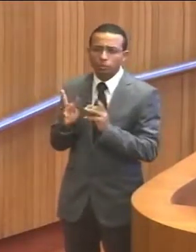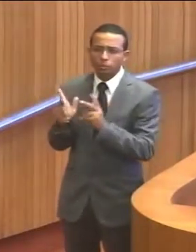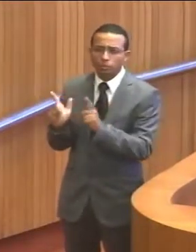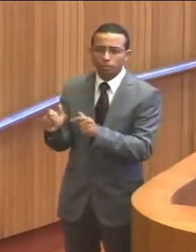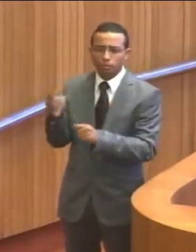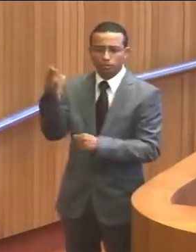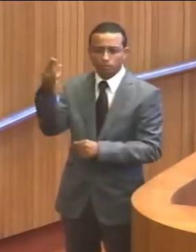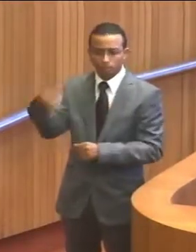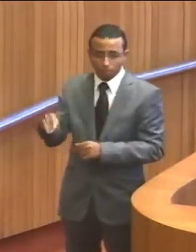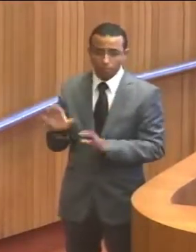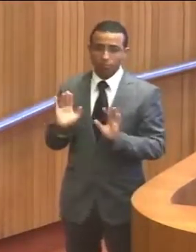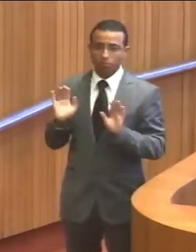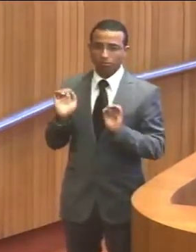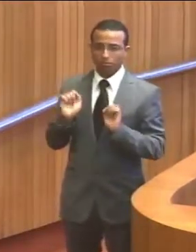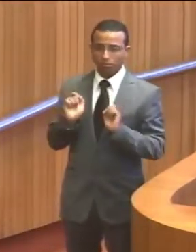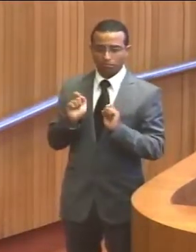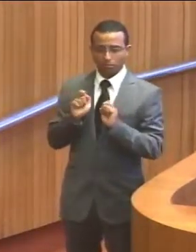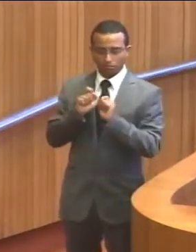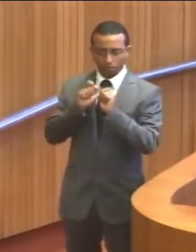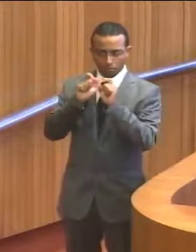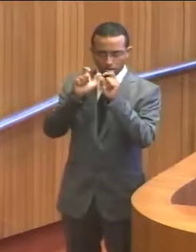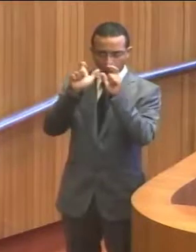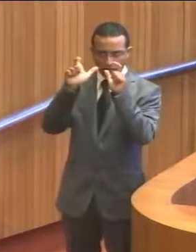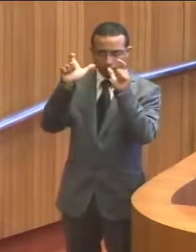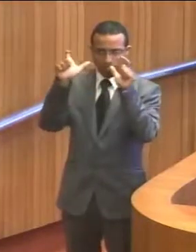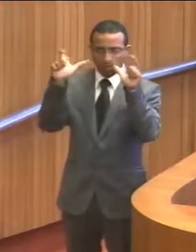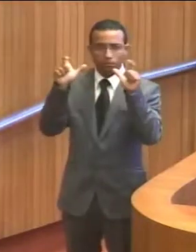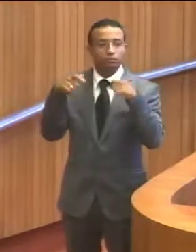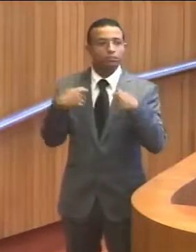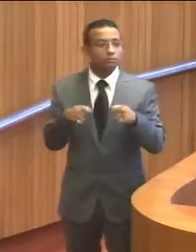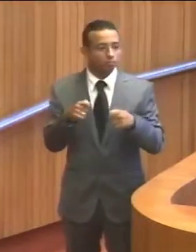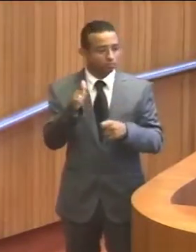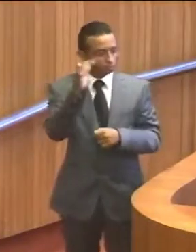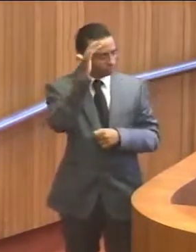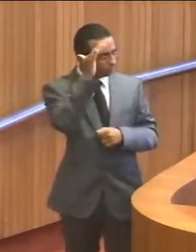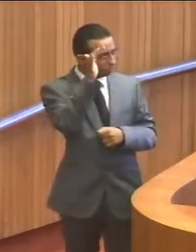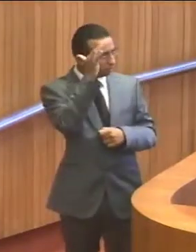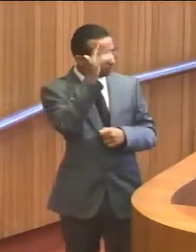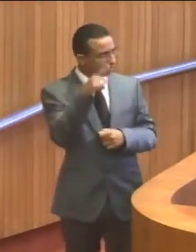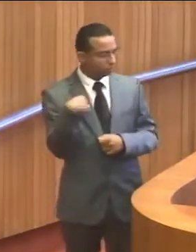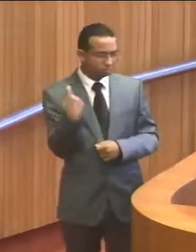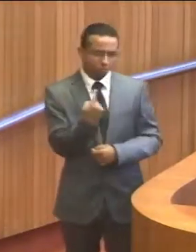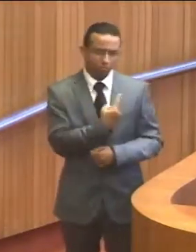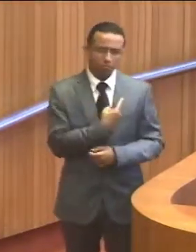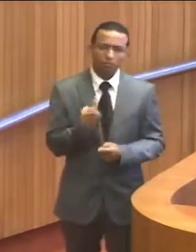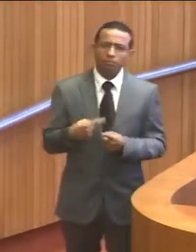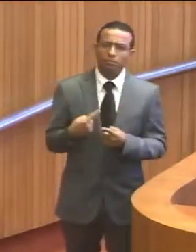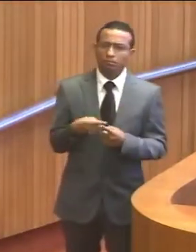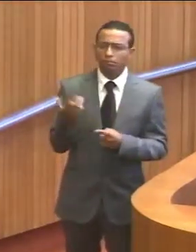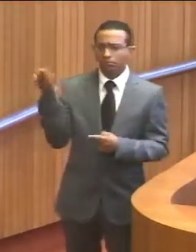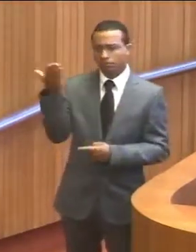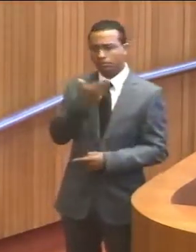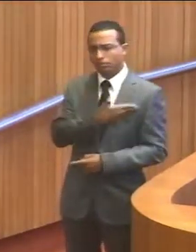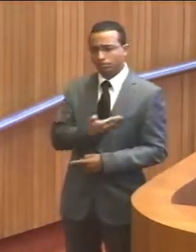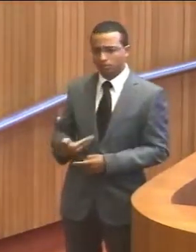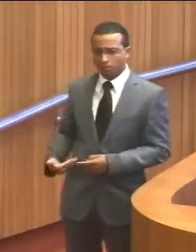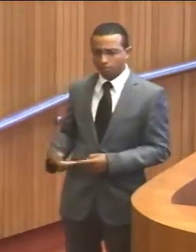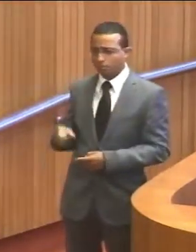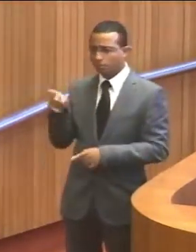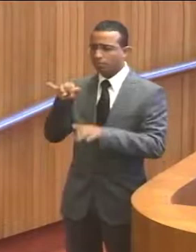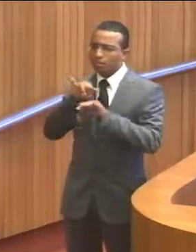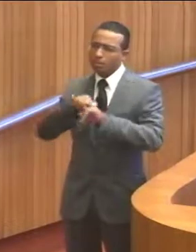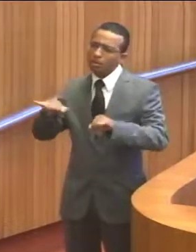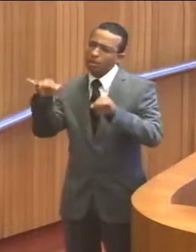maranhenses, aí chama a atenção. Aí merece uma reflexão de todos nós. porque a governadora foi para a sua